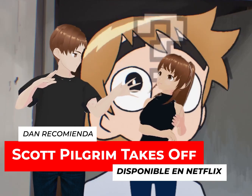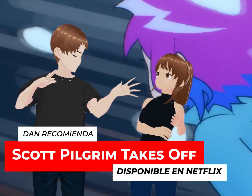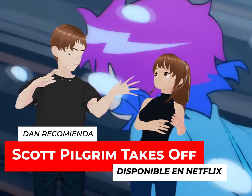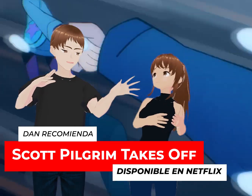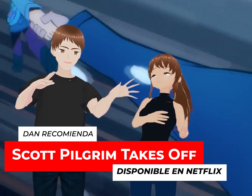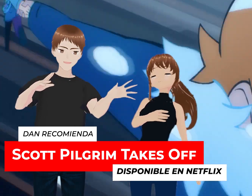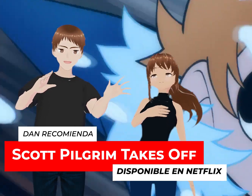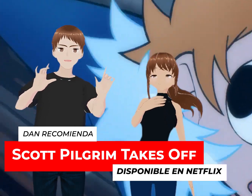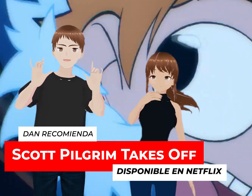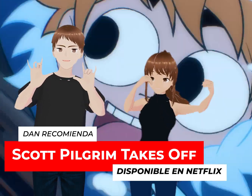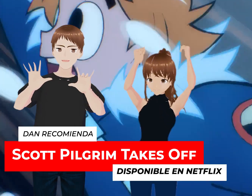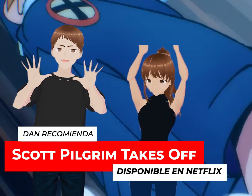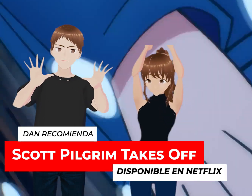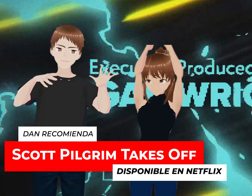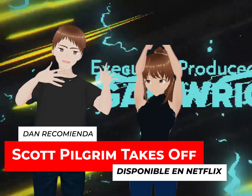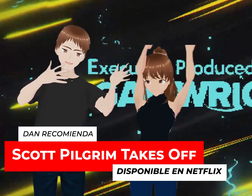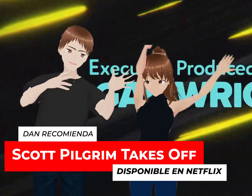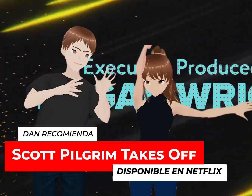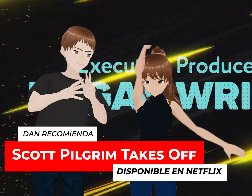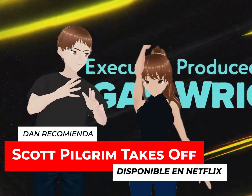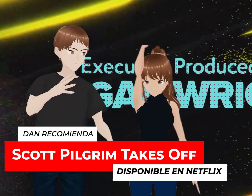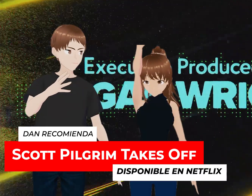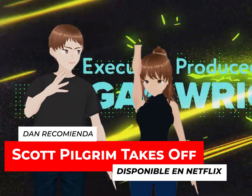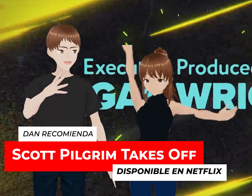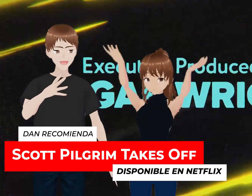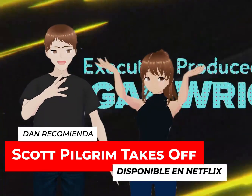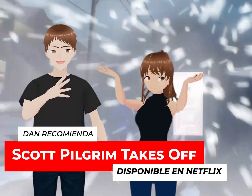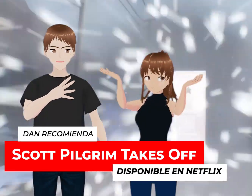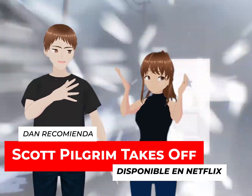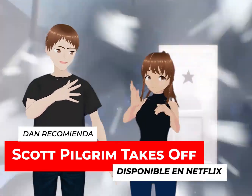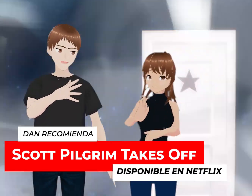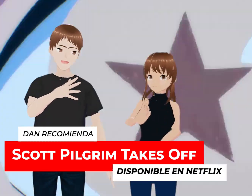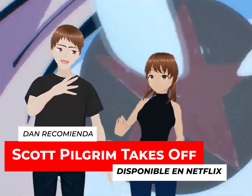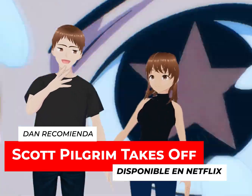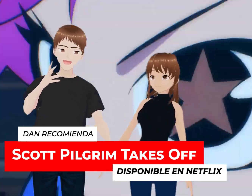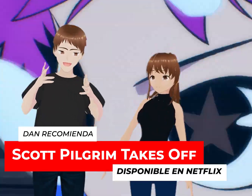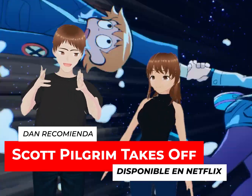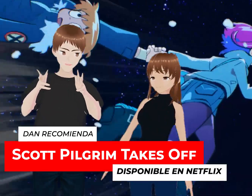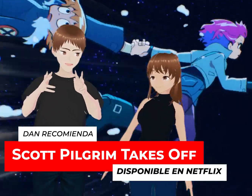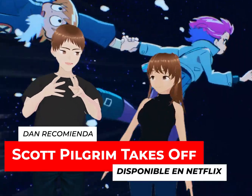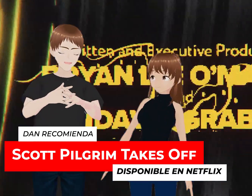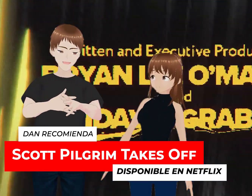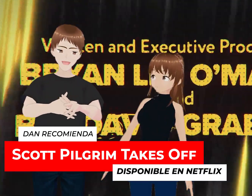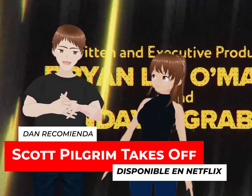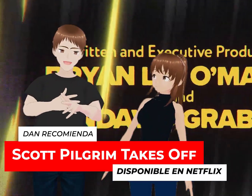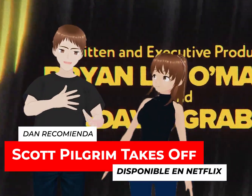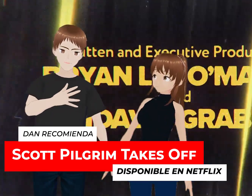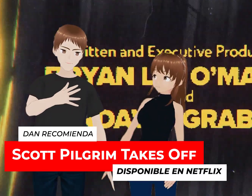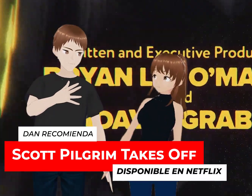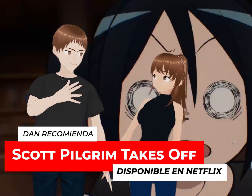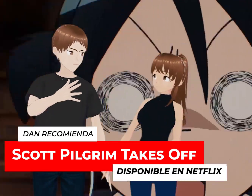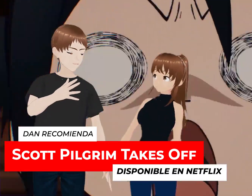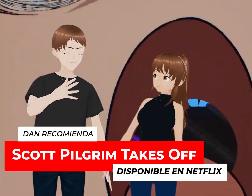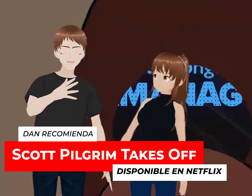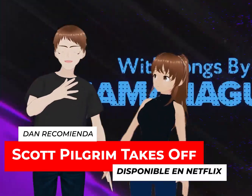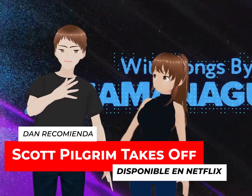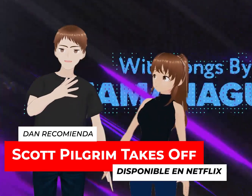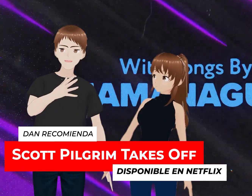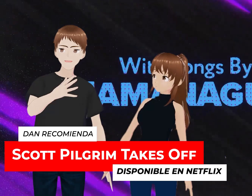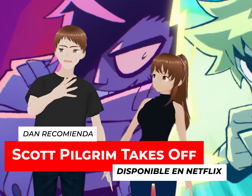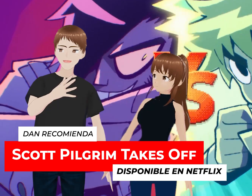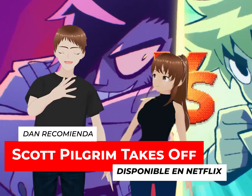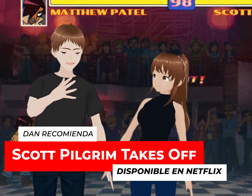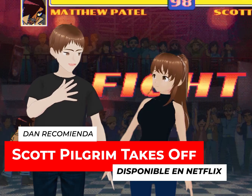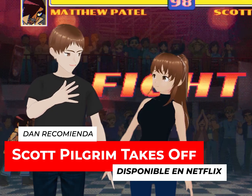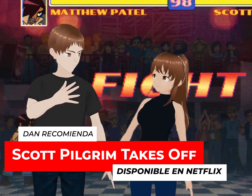No. Demonios. Porque uno de los personajes más conocidos por ahí, precisamente, lo van a recordar ahí, como un muchacho medio apático,